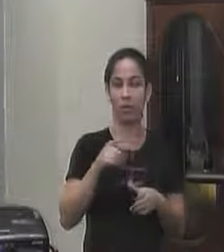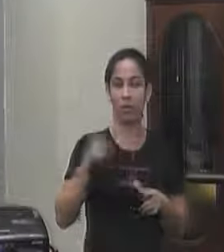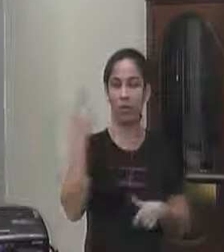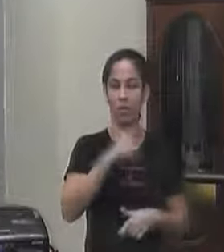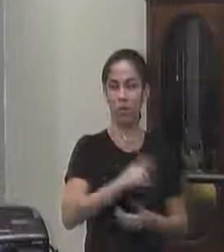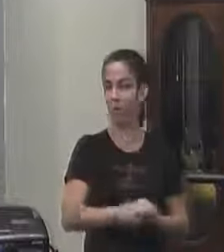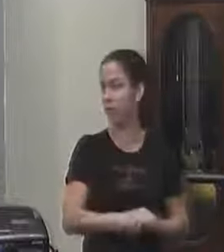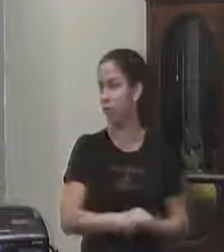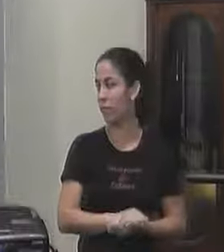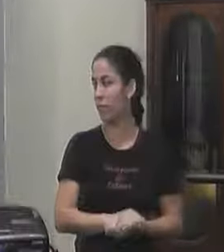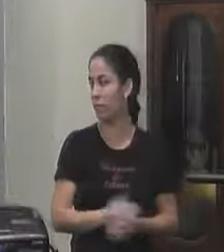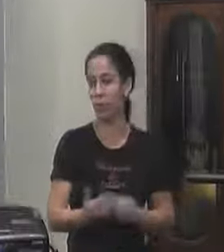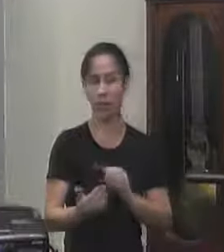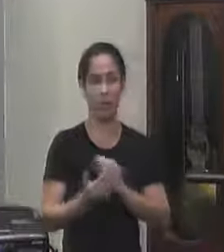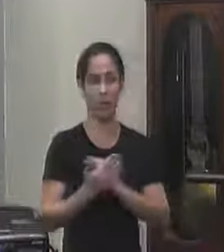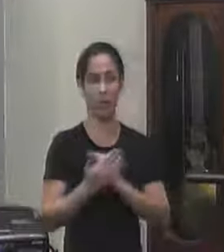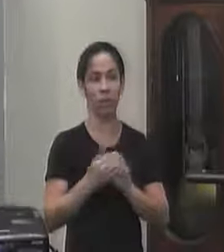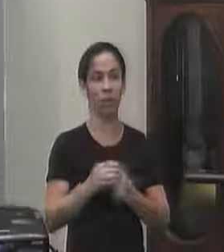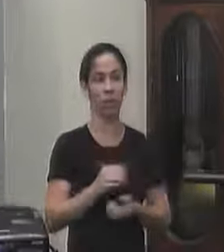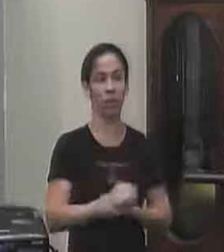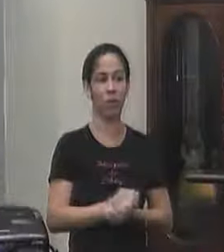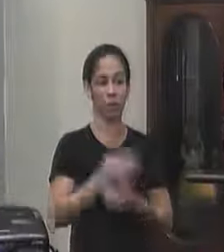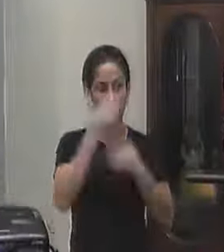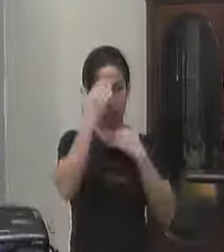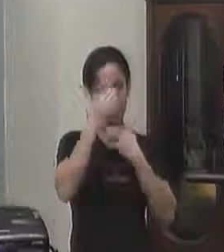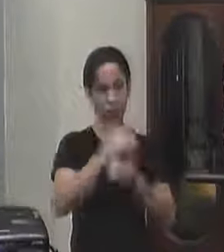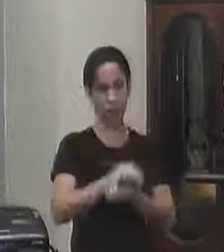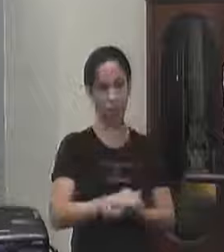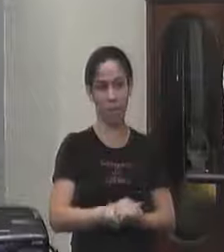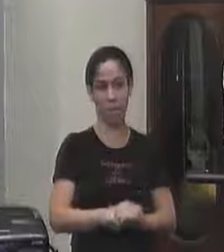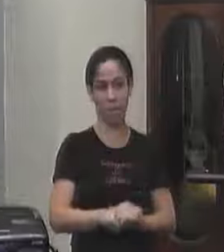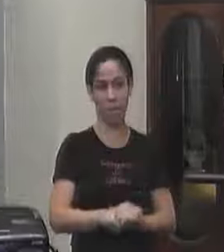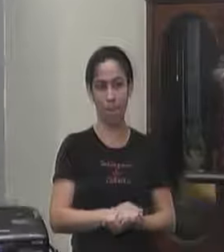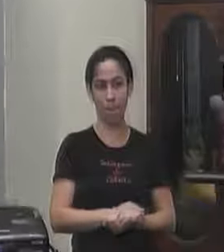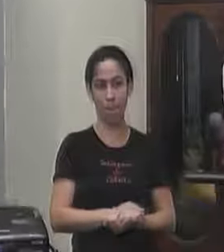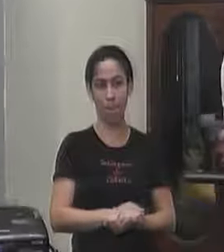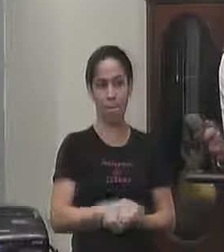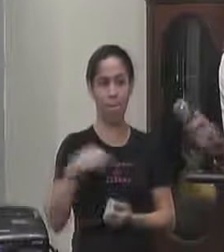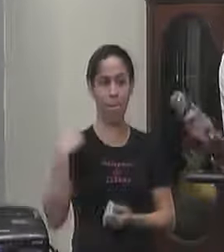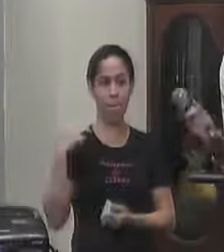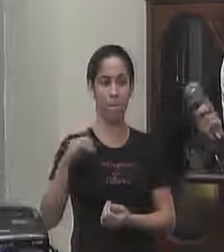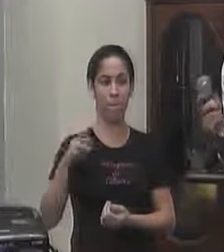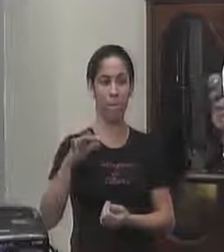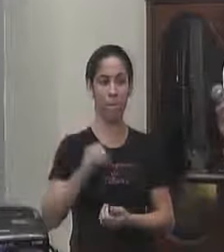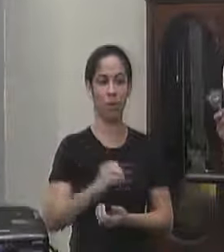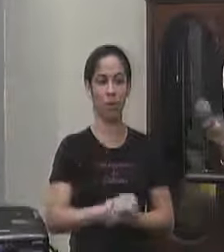vereadora eu conto com a sua ajuda tá bom eu que agradeço tá vereador Marcelo de San Isabel